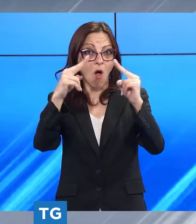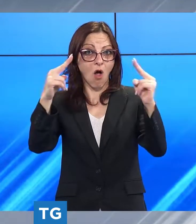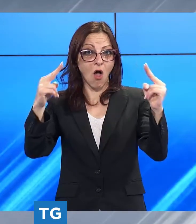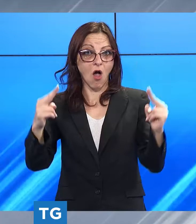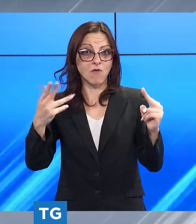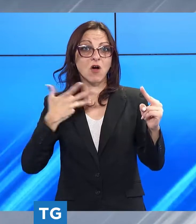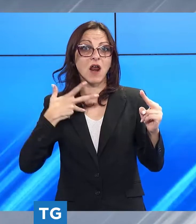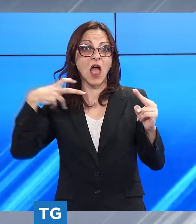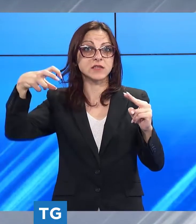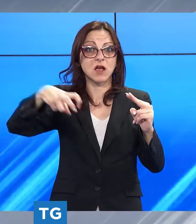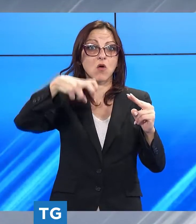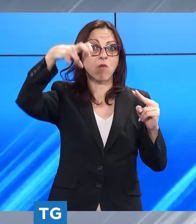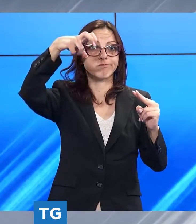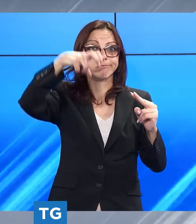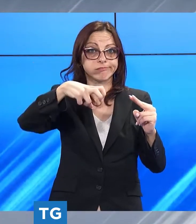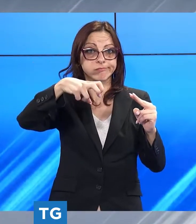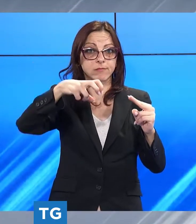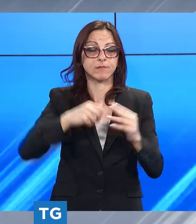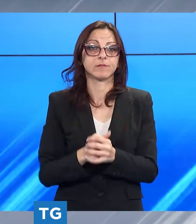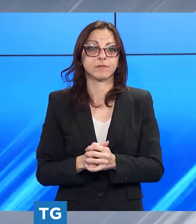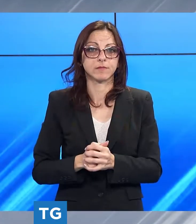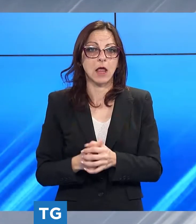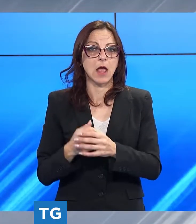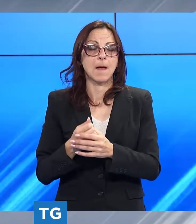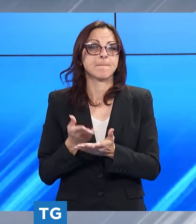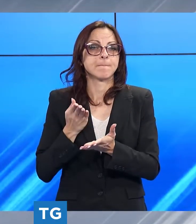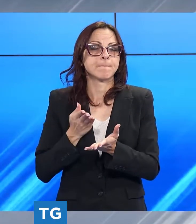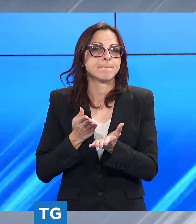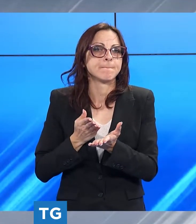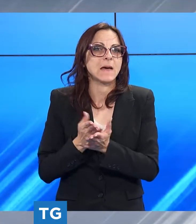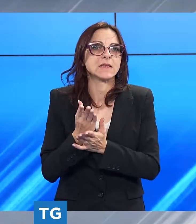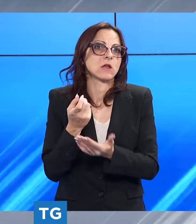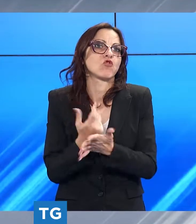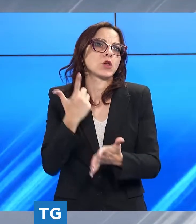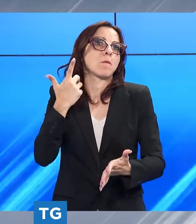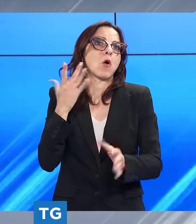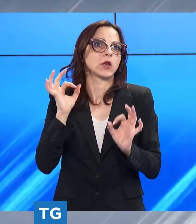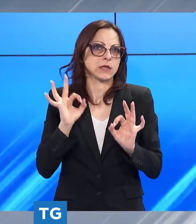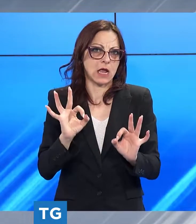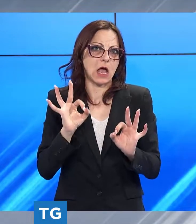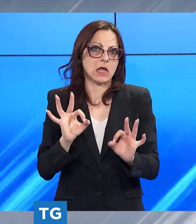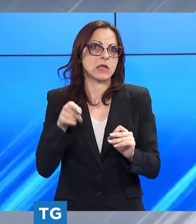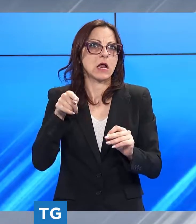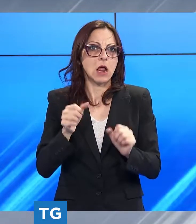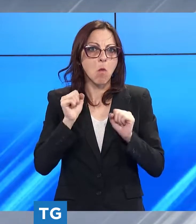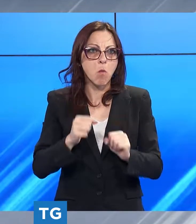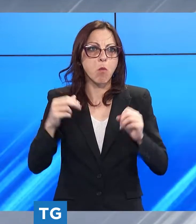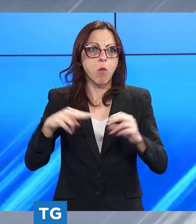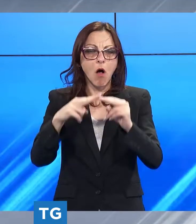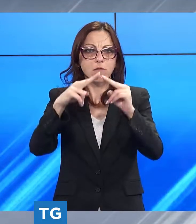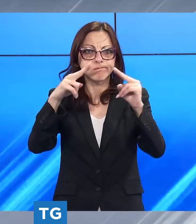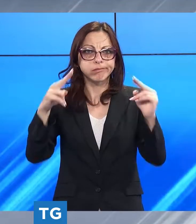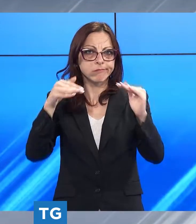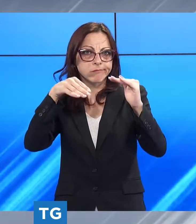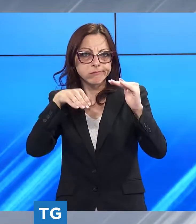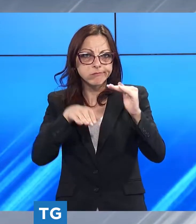passaggio fondamentale quello vissuto dal cantiere che permetterà il superamento della ferrovia della strada sottostante nei pressi della stazione